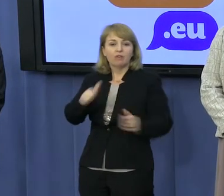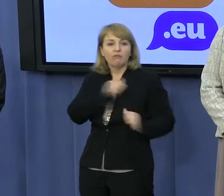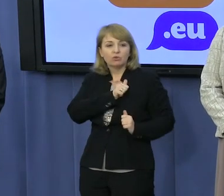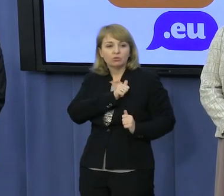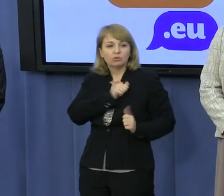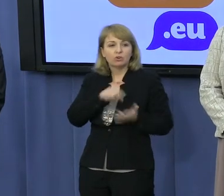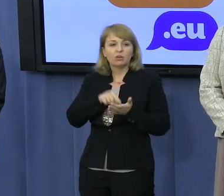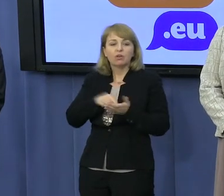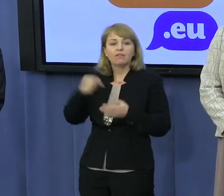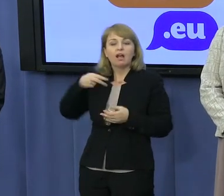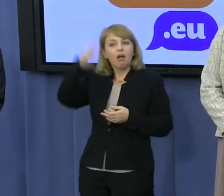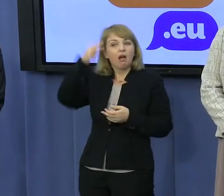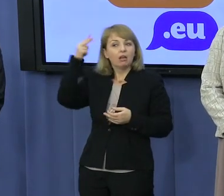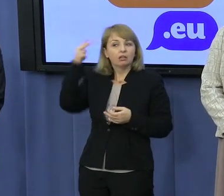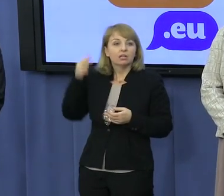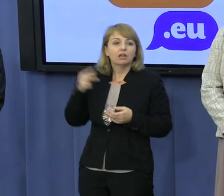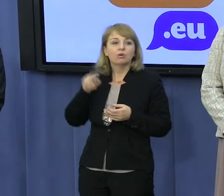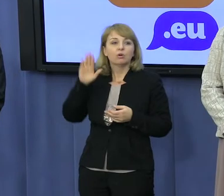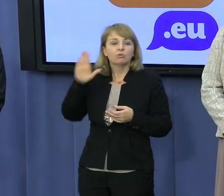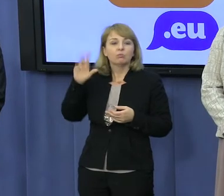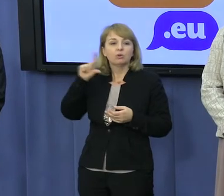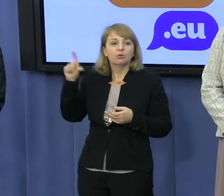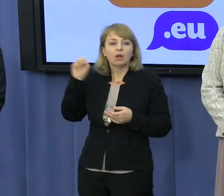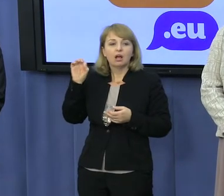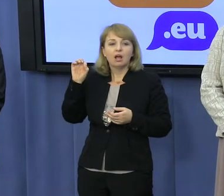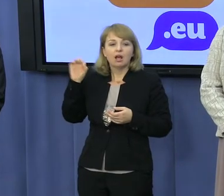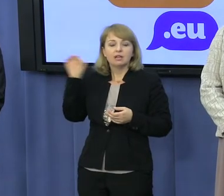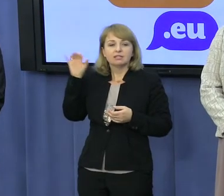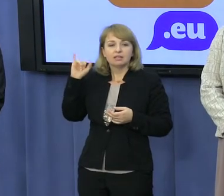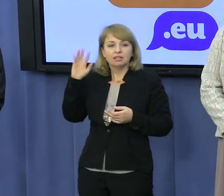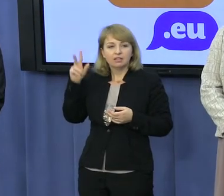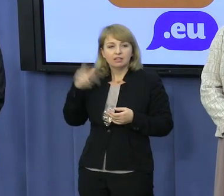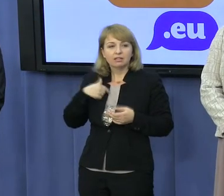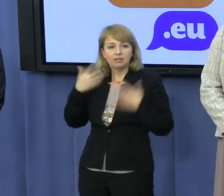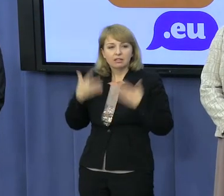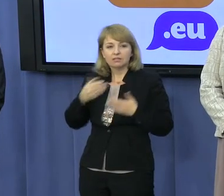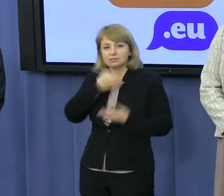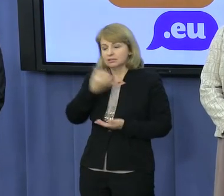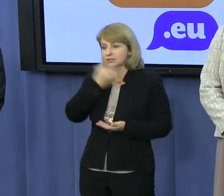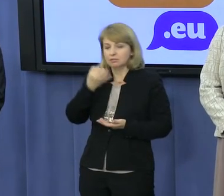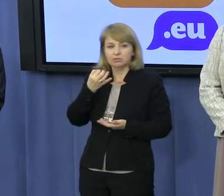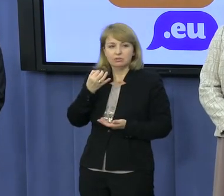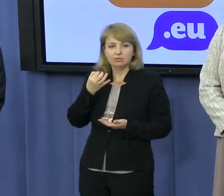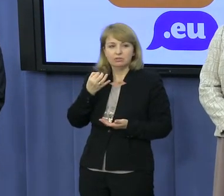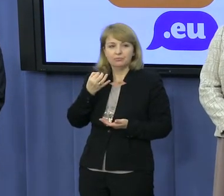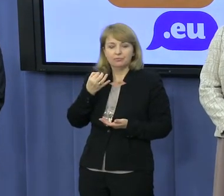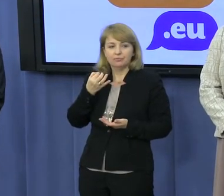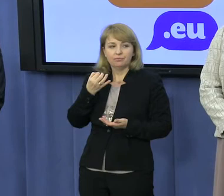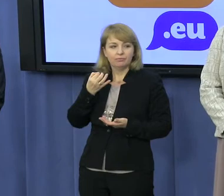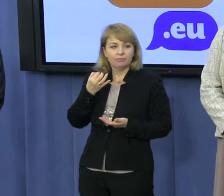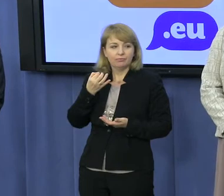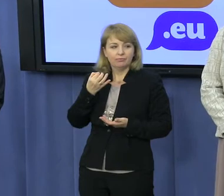generała Broasika. Nie wykryto alkoholu i w ogóle w działach wszystkich członków załogi. Czy to jakoś zmienia